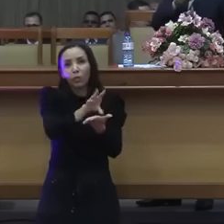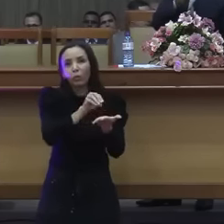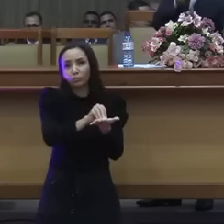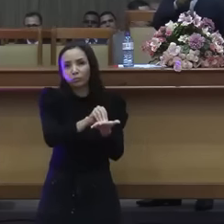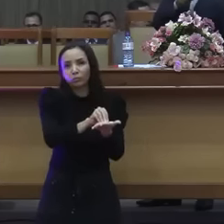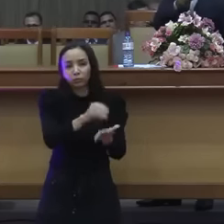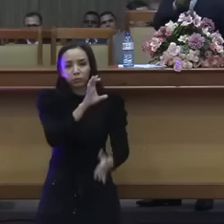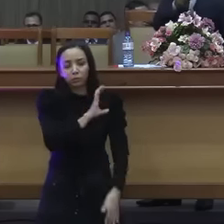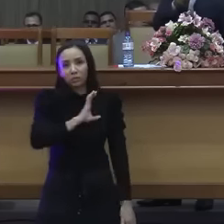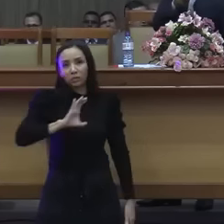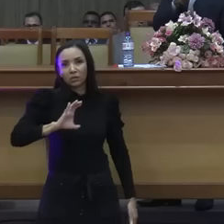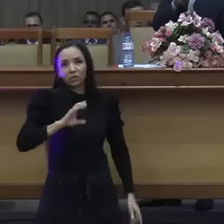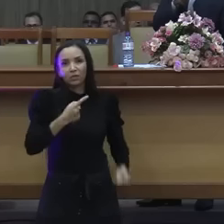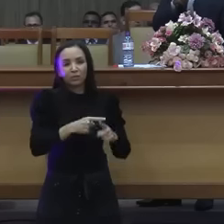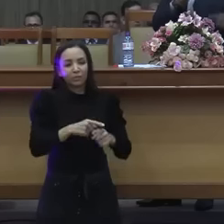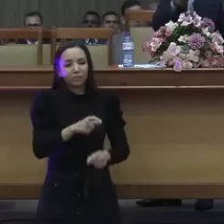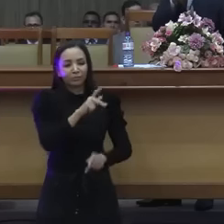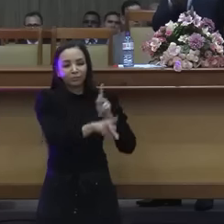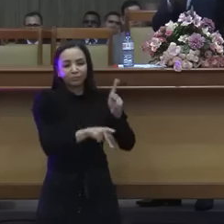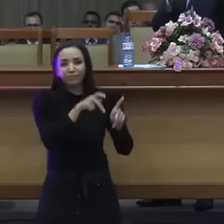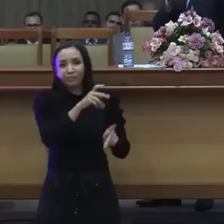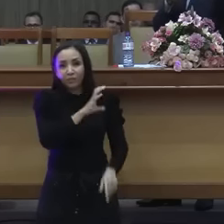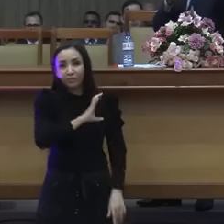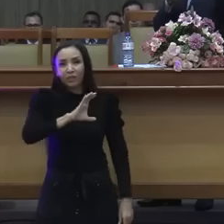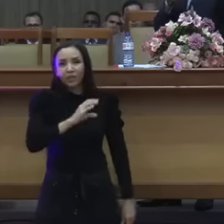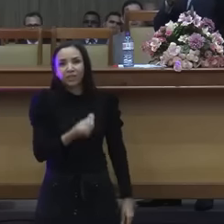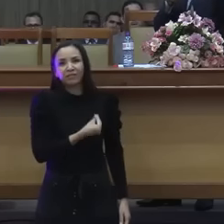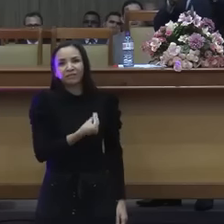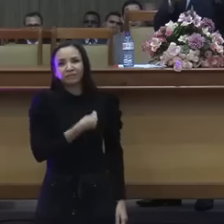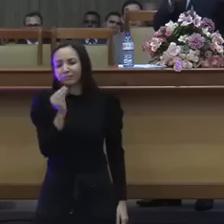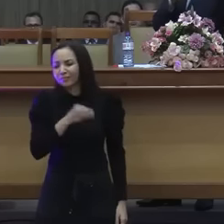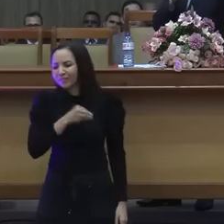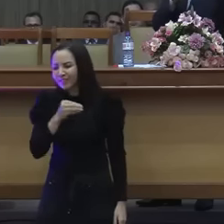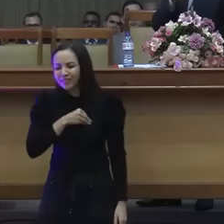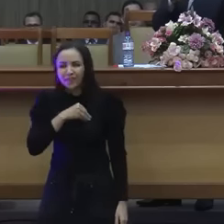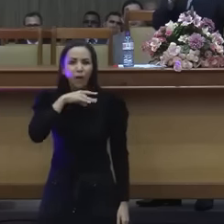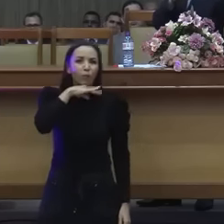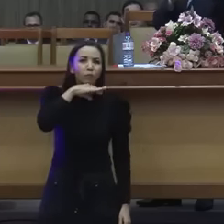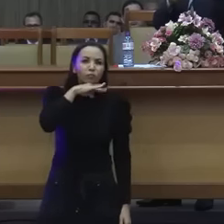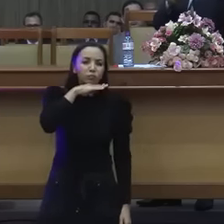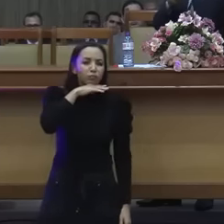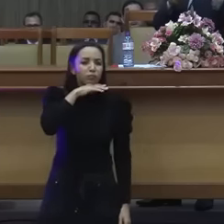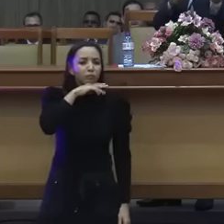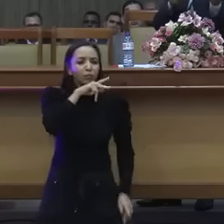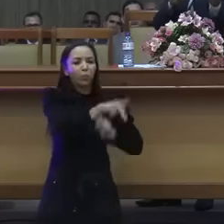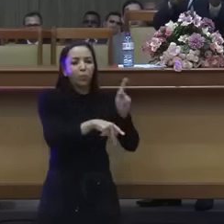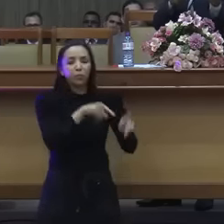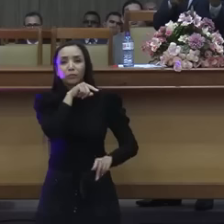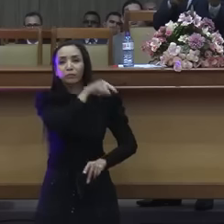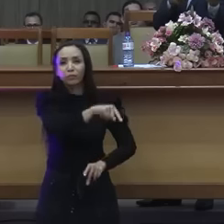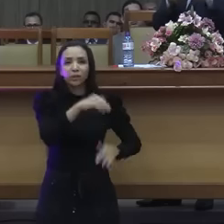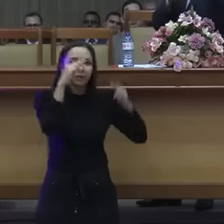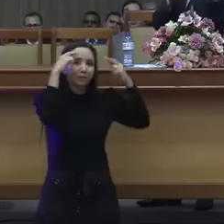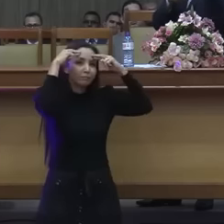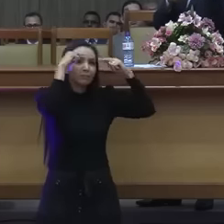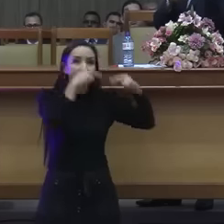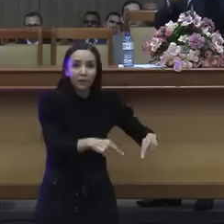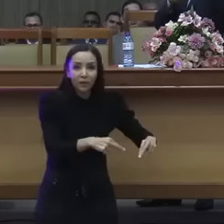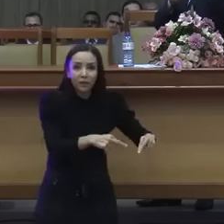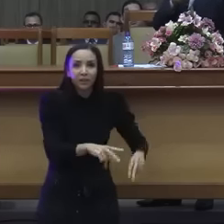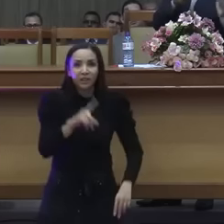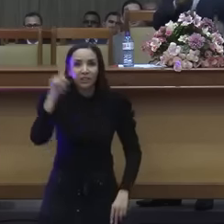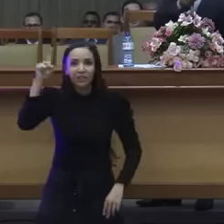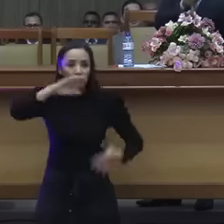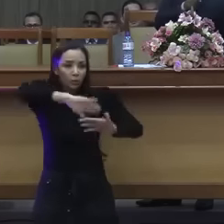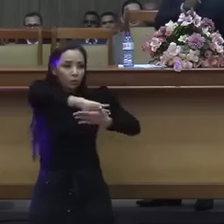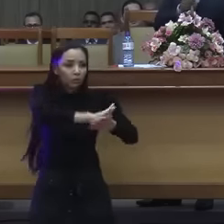pecado da época. Tudo que não tinha, que não prestava, sabe por que que Deus vai tirar os cananeus da terra? É porque eles faziam